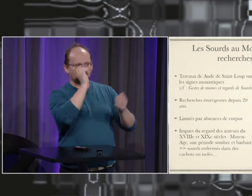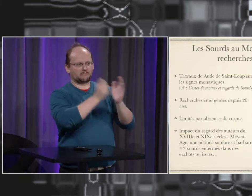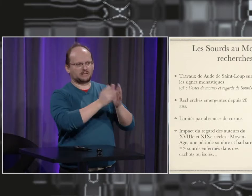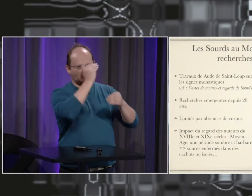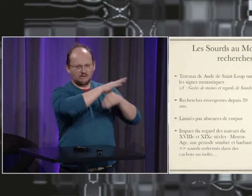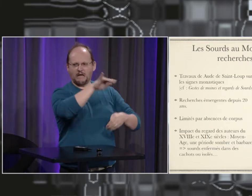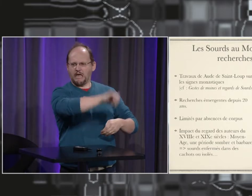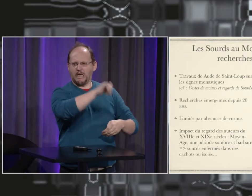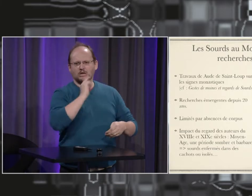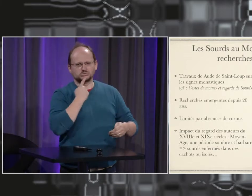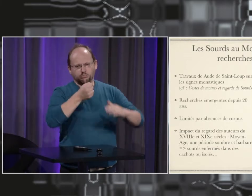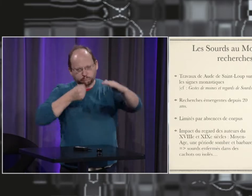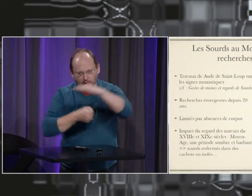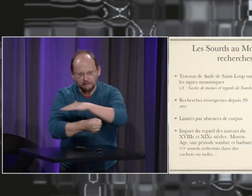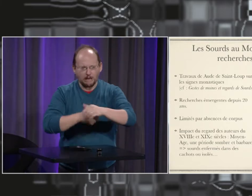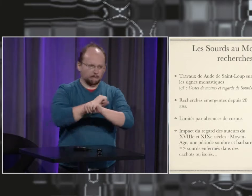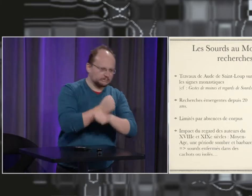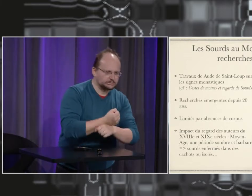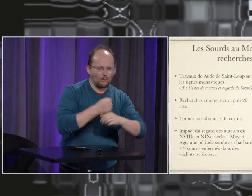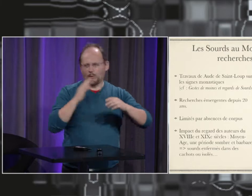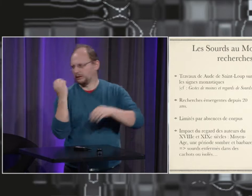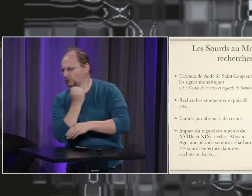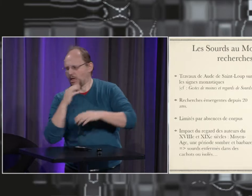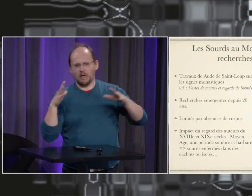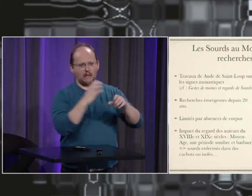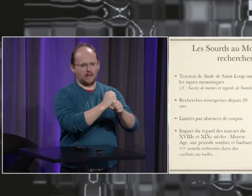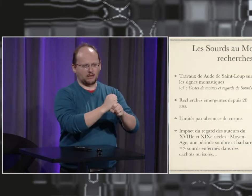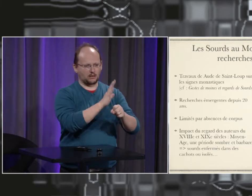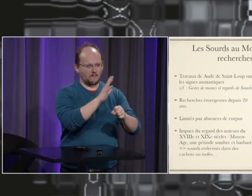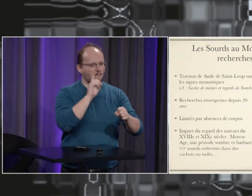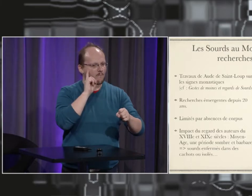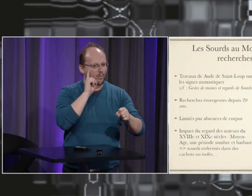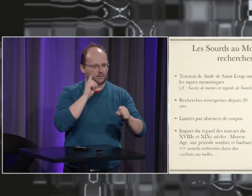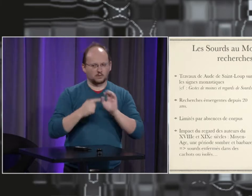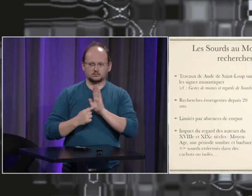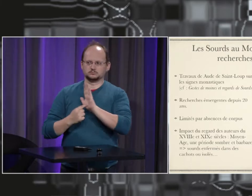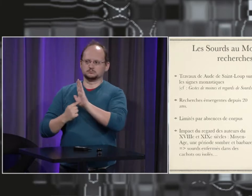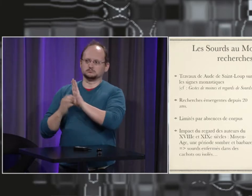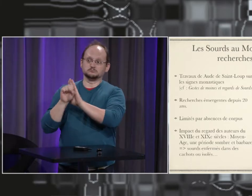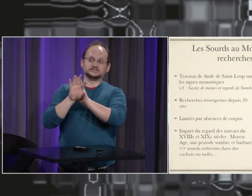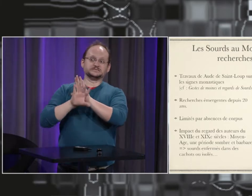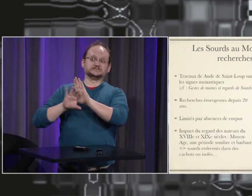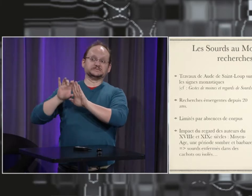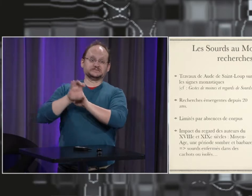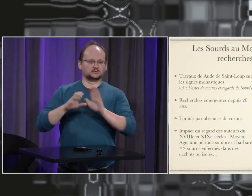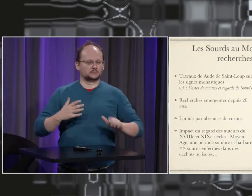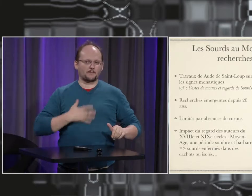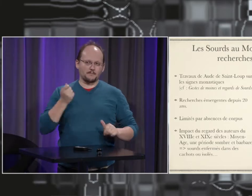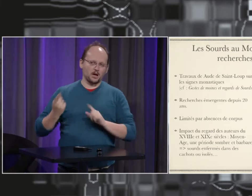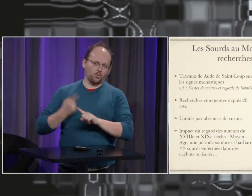Et puis, beaucoup d'auteurs ont critiqué le Moyen Âge en parlant des violences, en parlant de tout ce qui se faisait. Et l'objectif, en fait, de ces